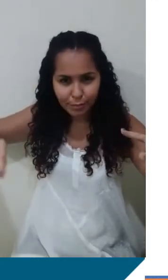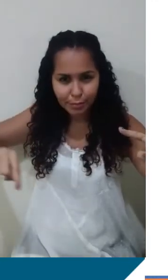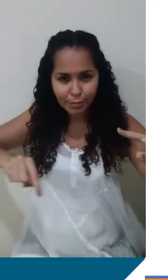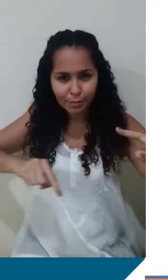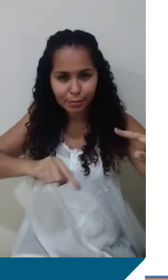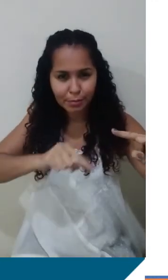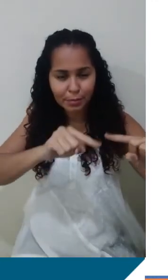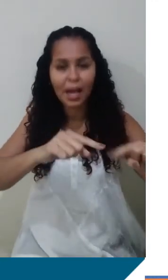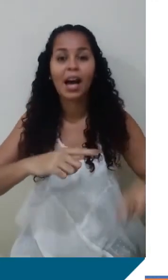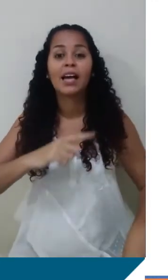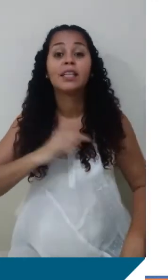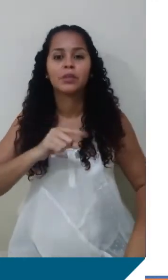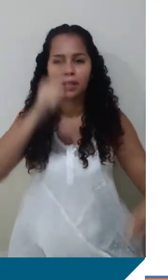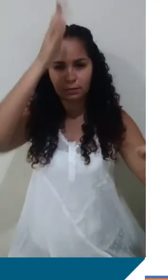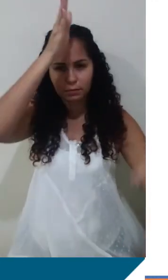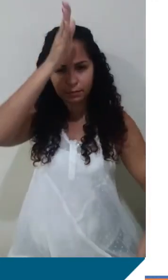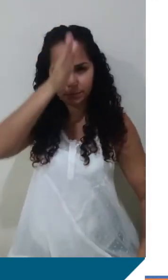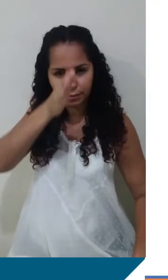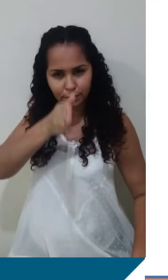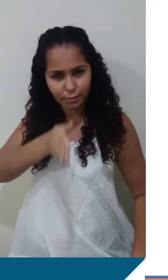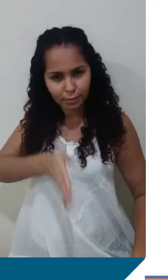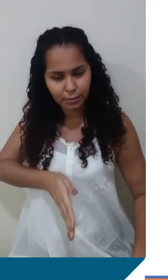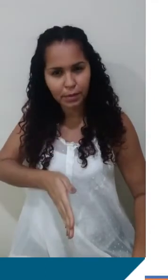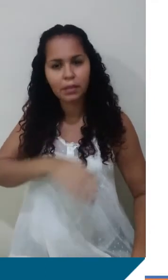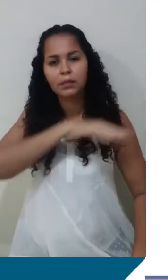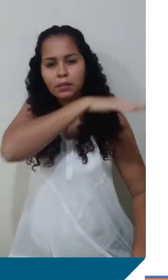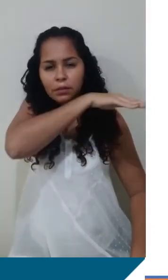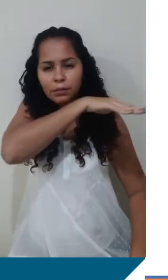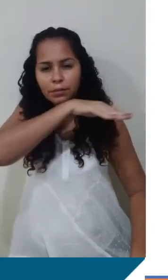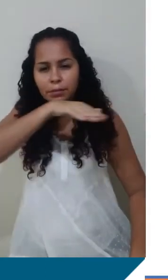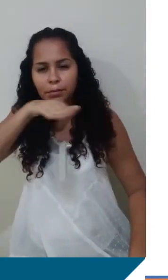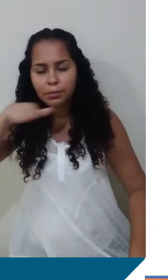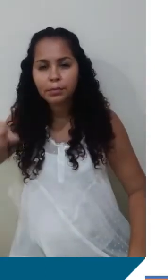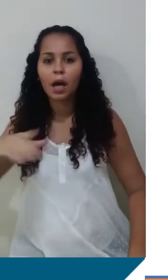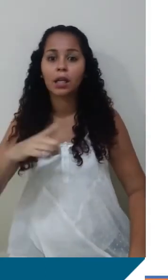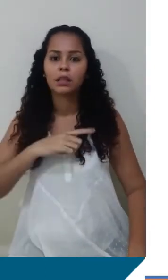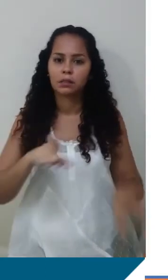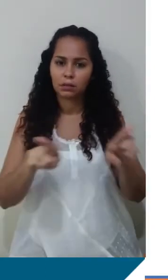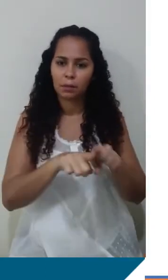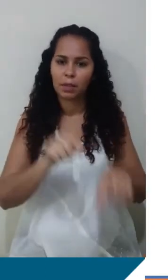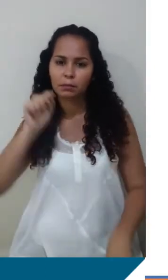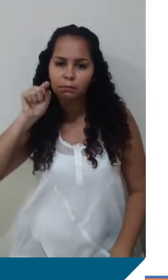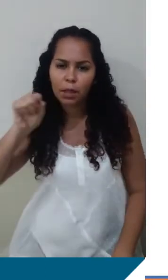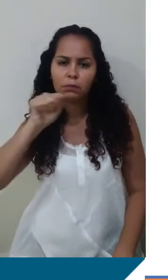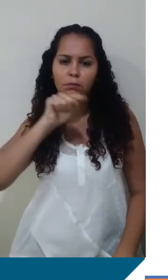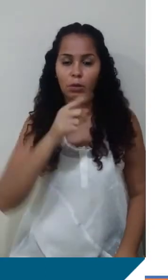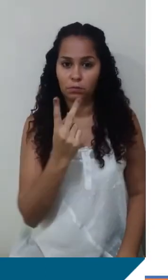Com dois eixos, vertical e horizontal, com dois focos. Aqui, ok? Aqui e aqui.